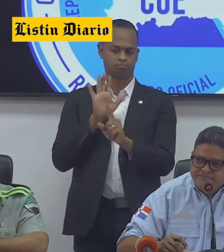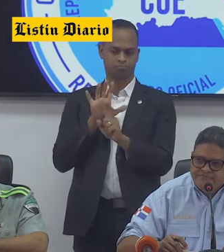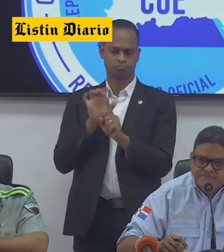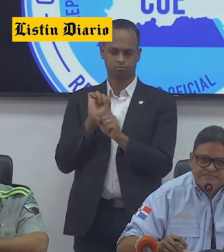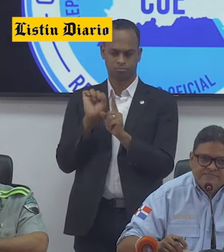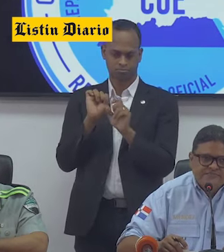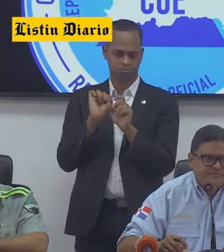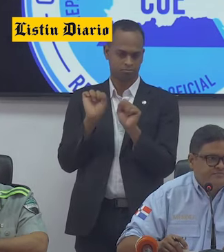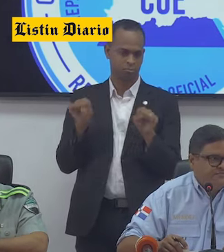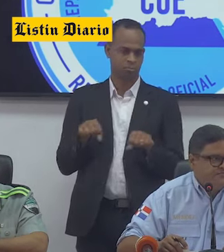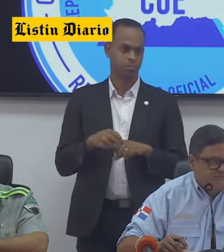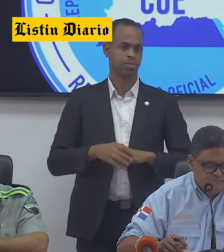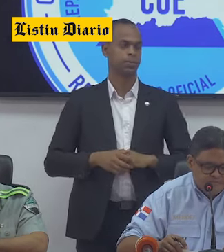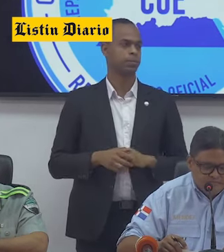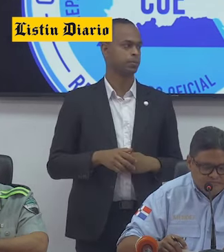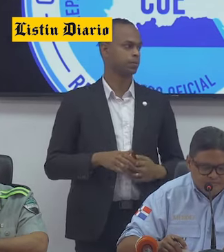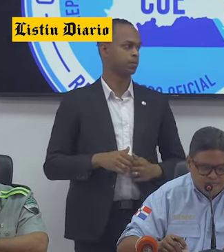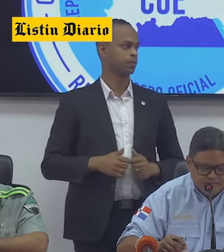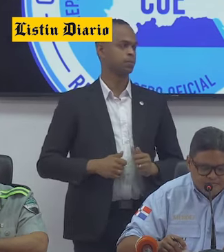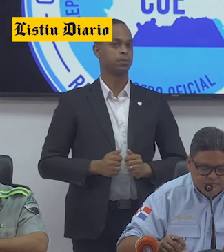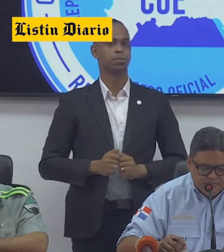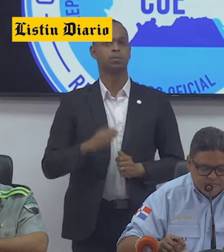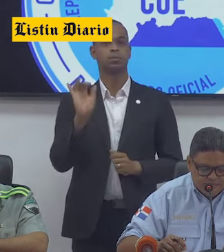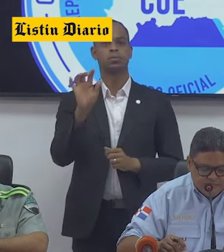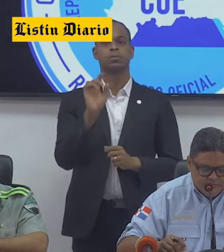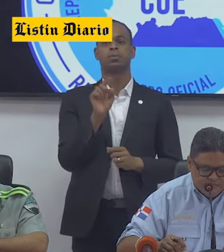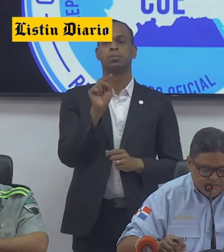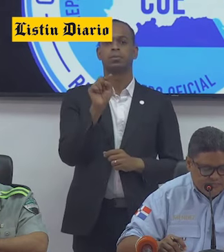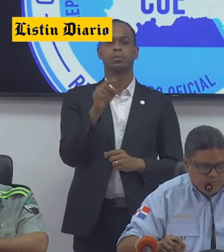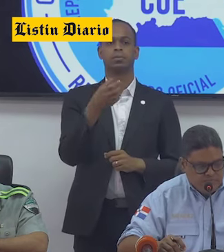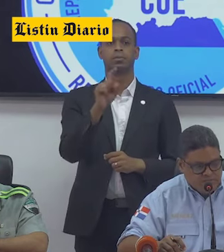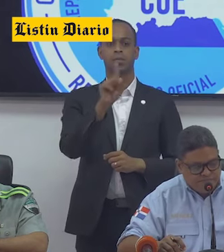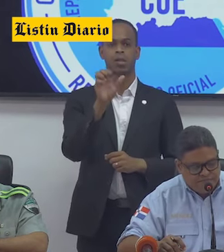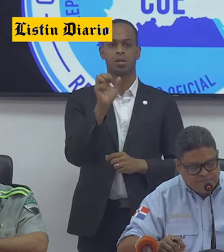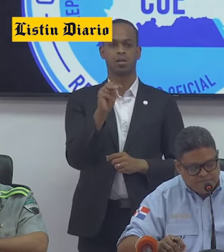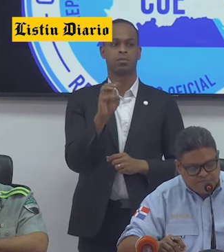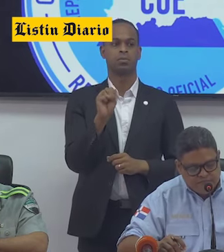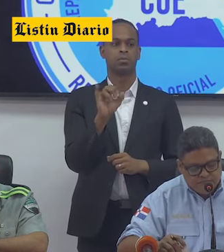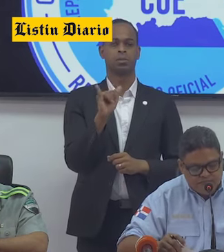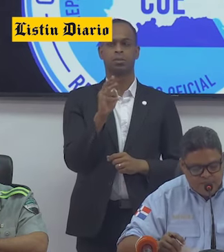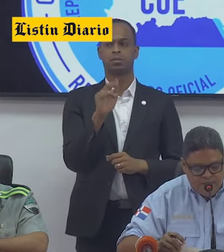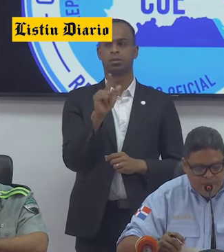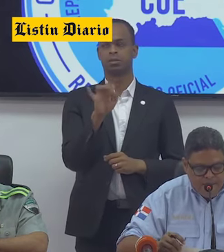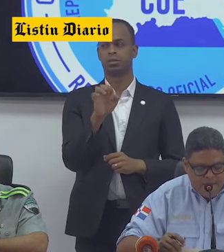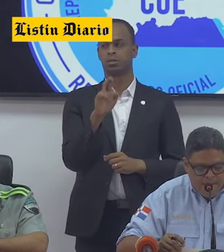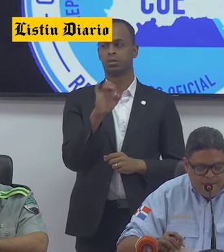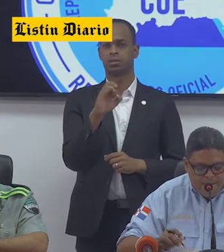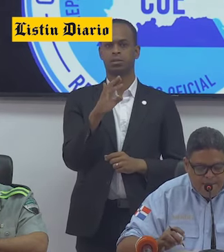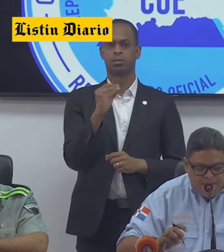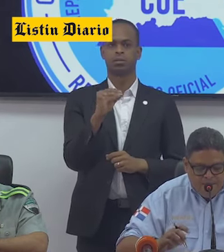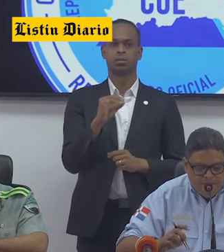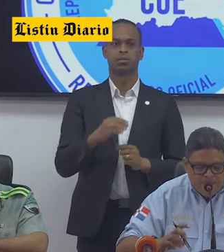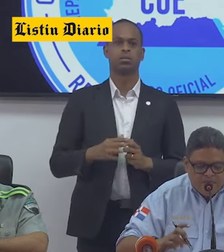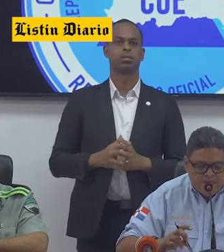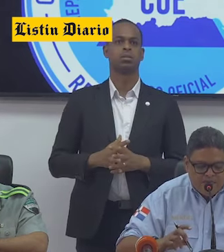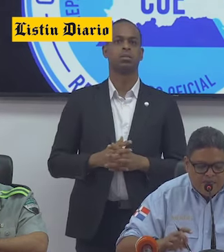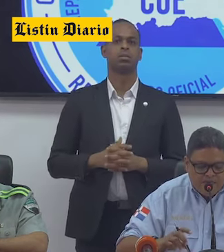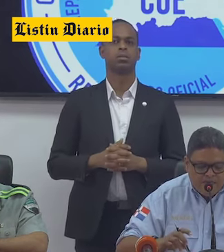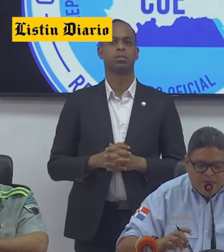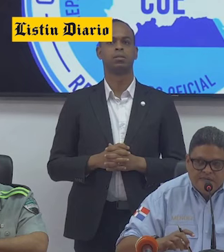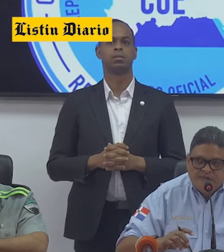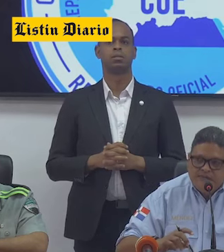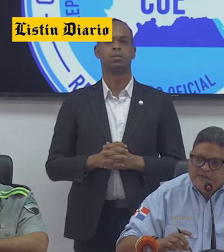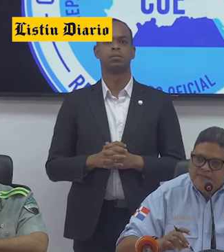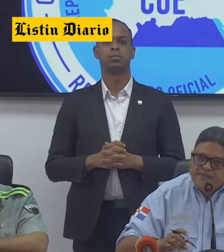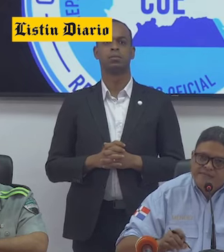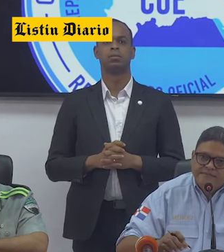Bueno, a paso a Diario Libre desde Zoom. Adelante, Diario Libre. Sí, buenas,